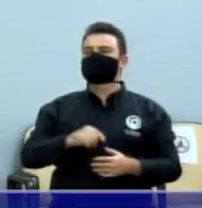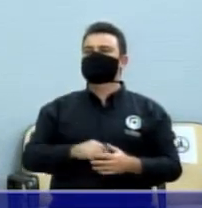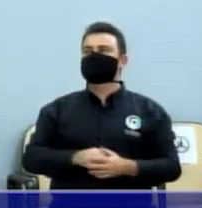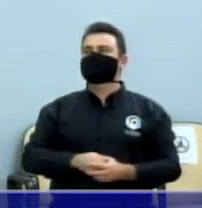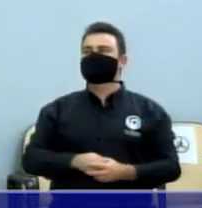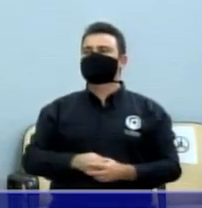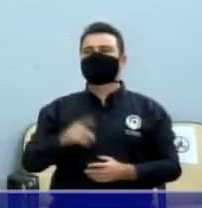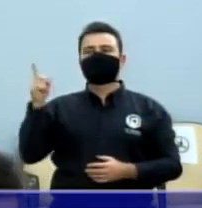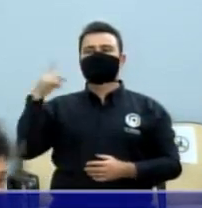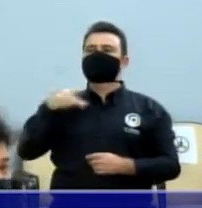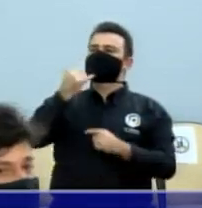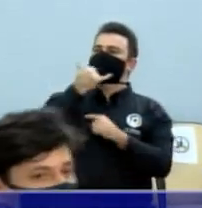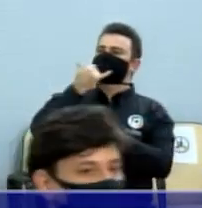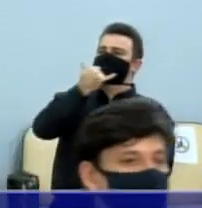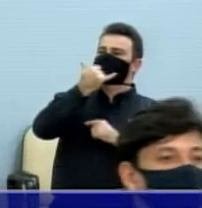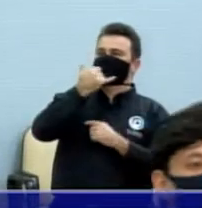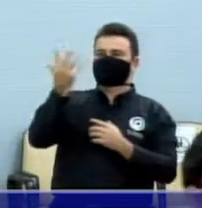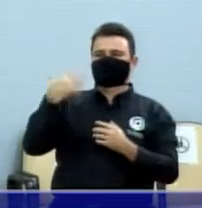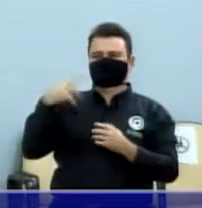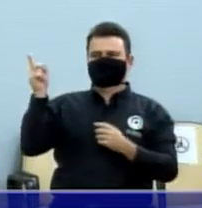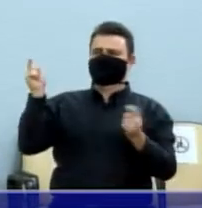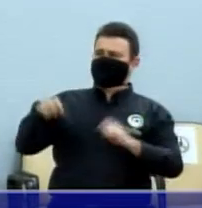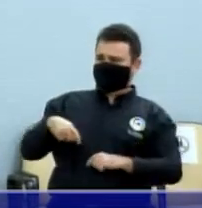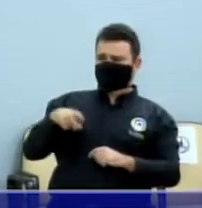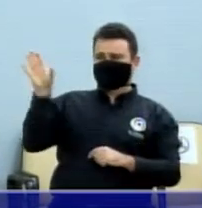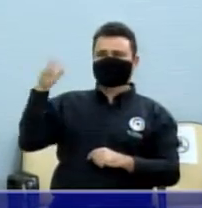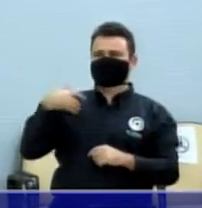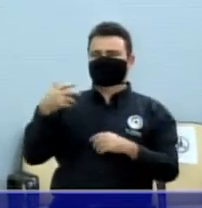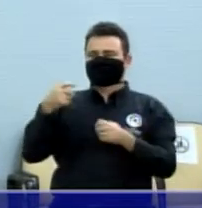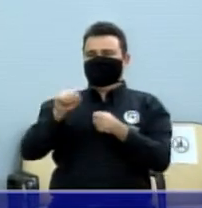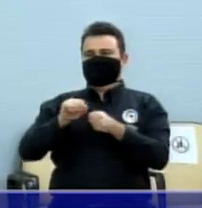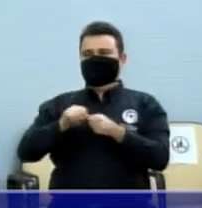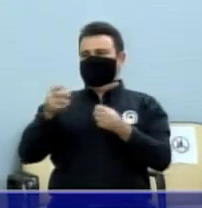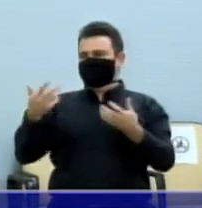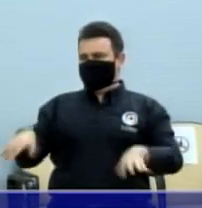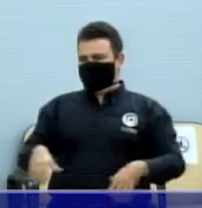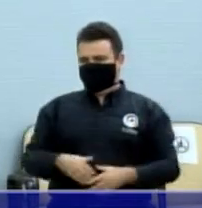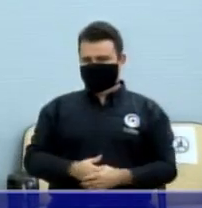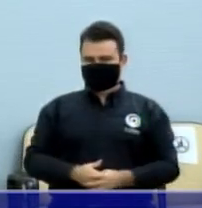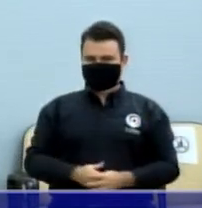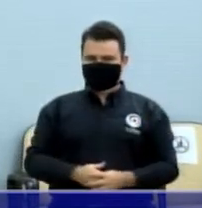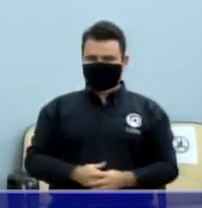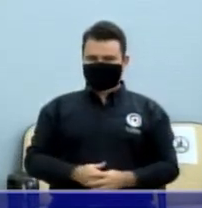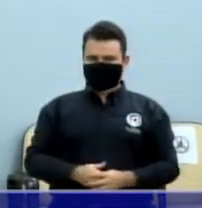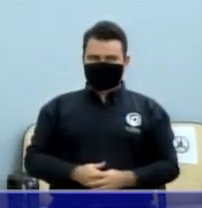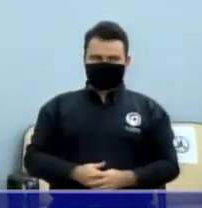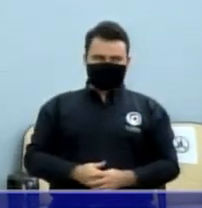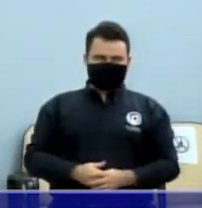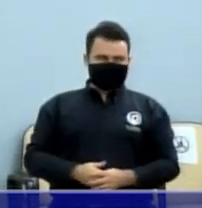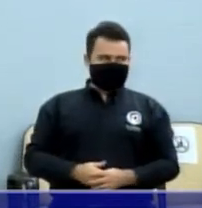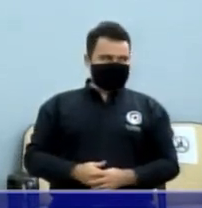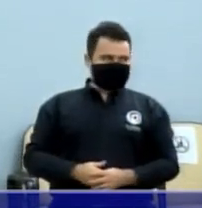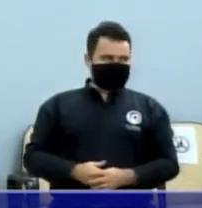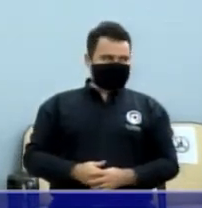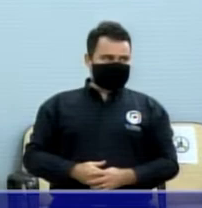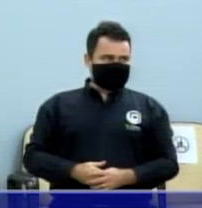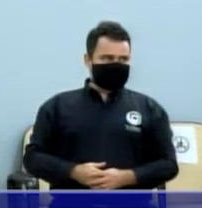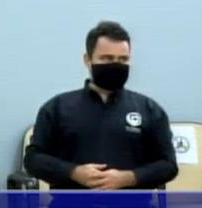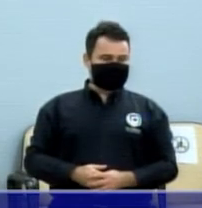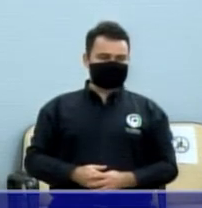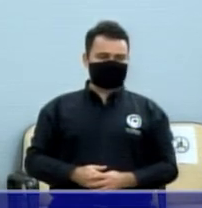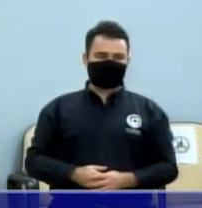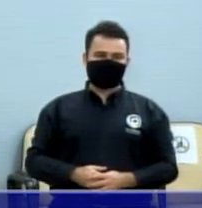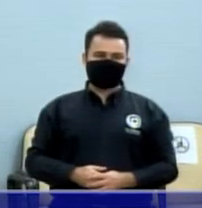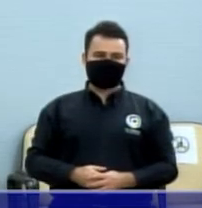pura desculpa. Entendeu? Aí, esse vereador foi lido um projeto hoje aí, esse